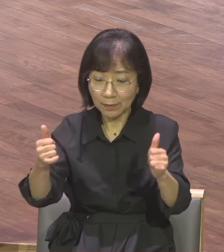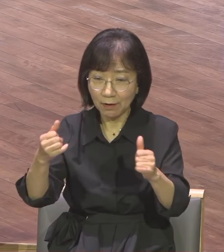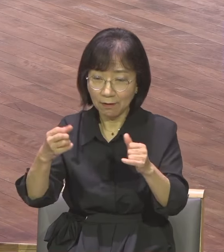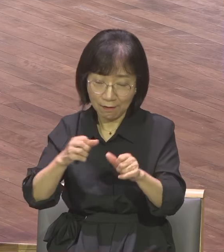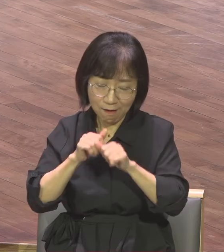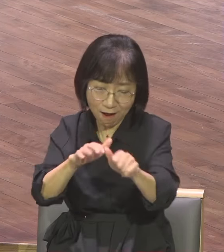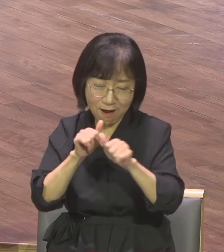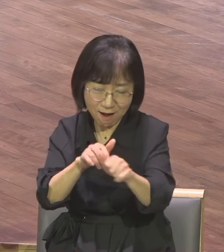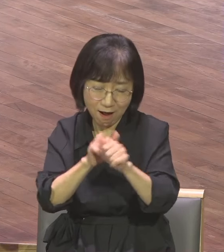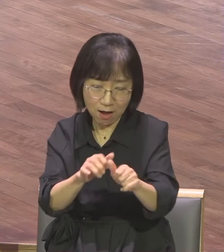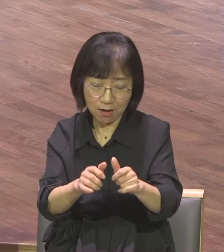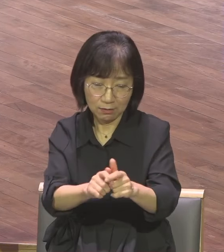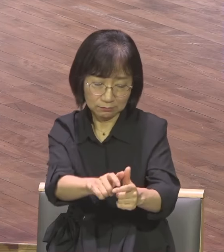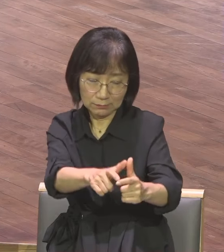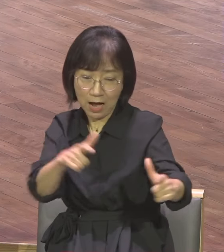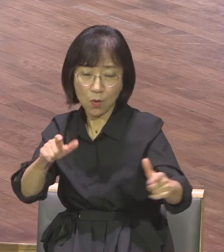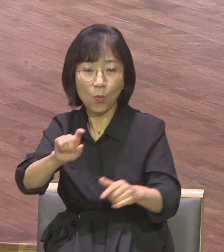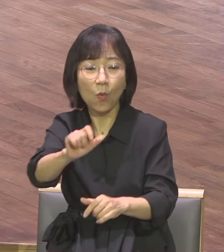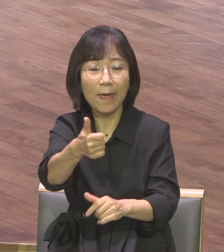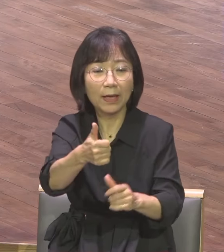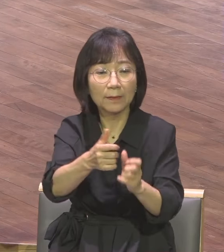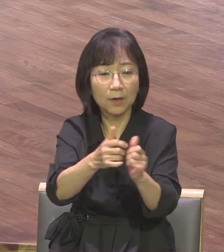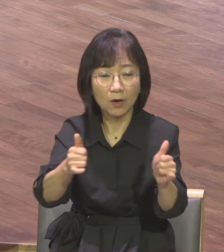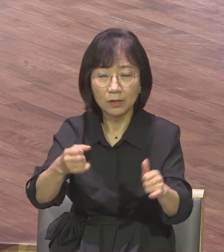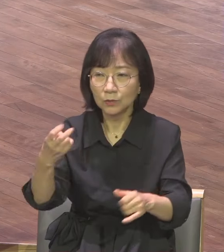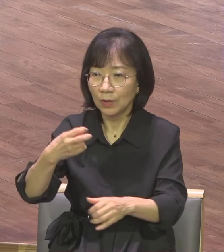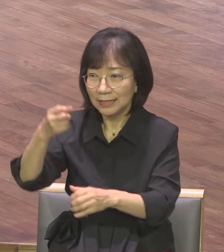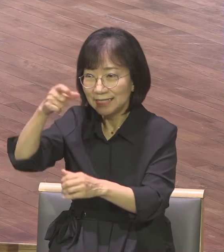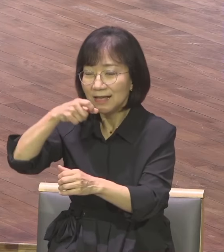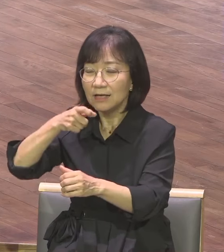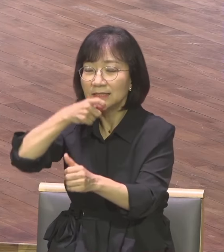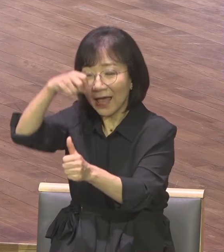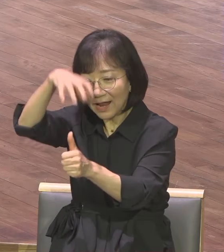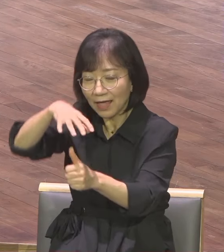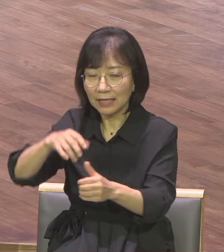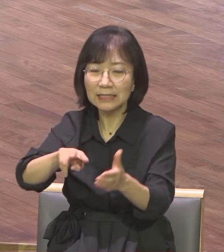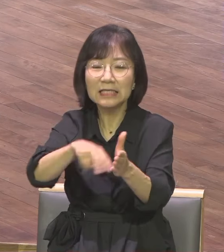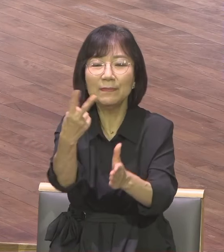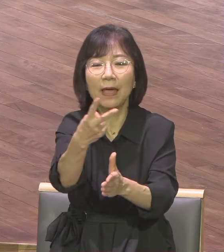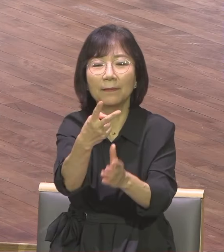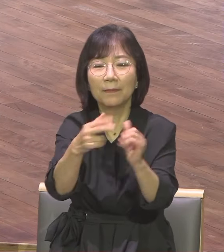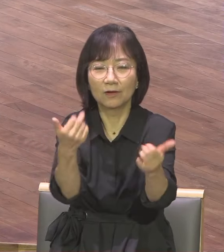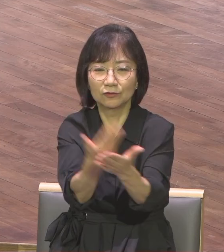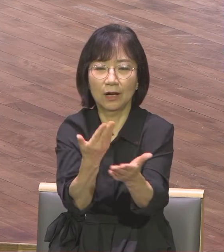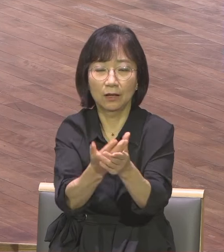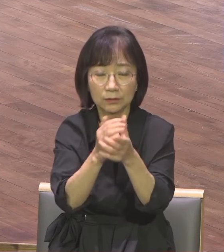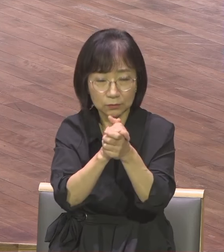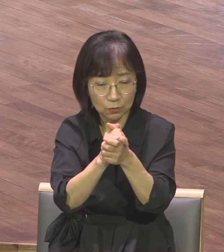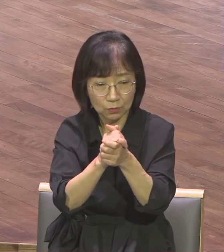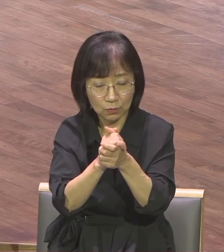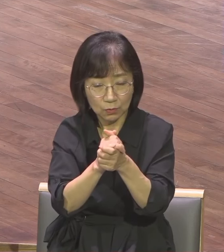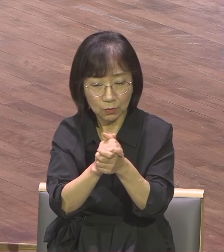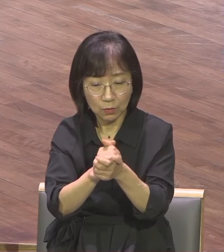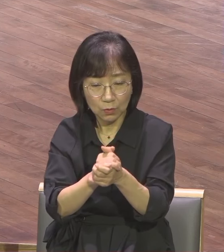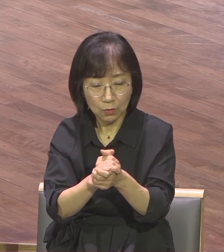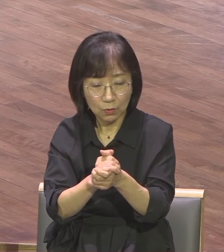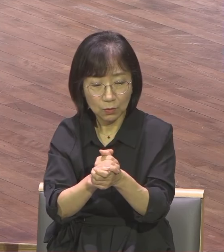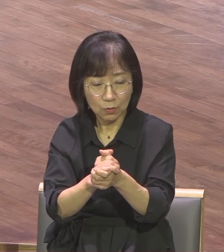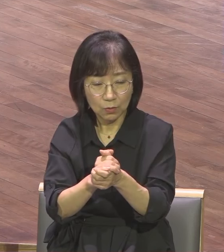최소 6개월을 교회에 다닌 겁니다 6개월을 교회에 다녔다면 정착을 얘기하거든요 그들이 쓴 책이 있어요